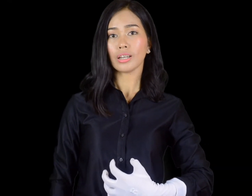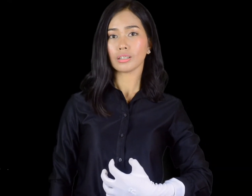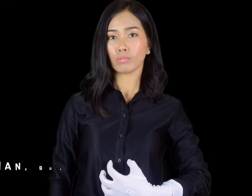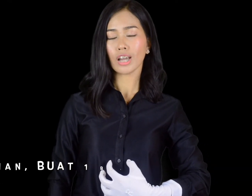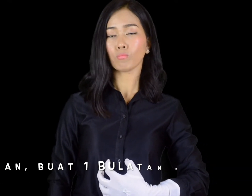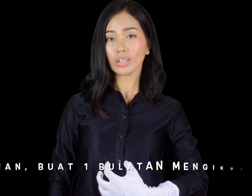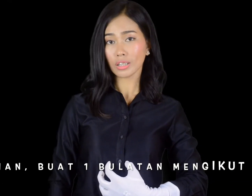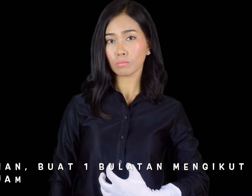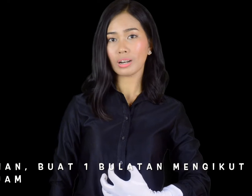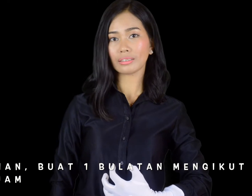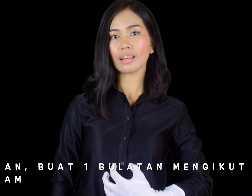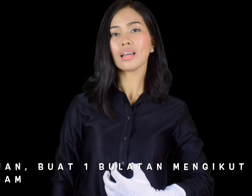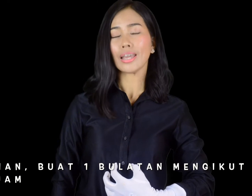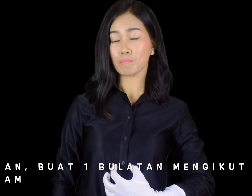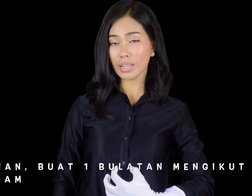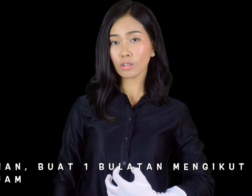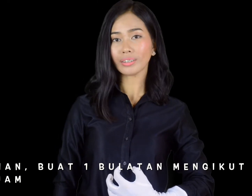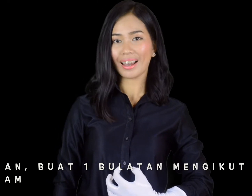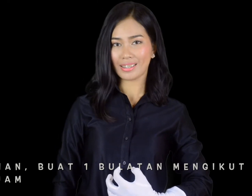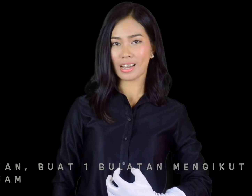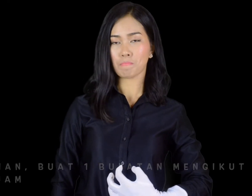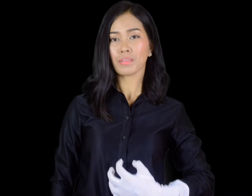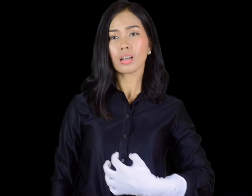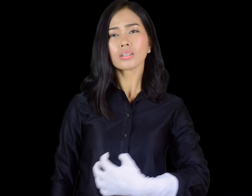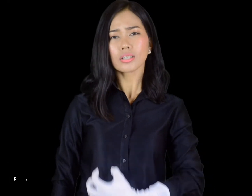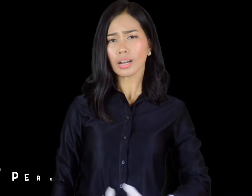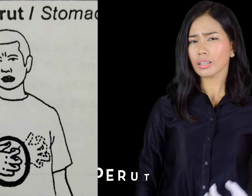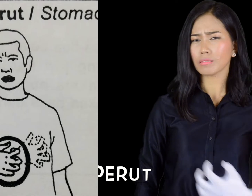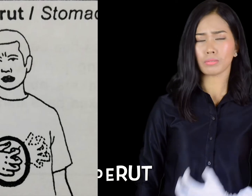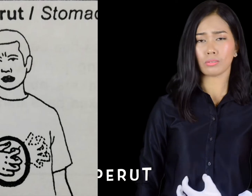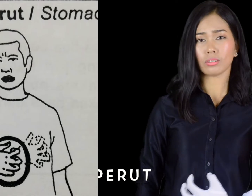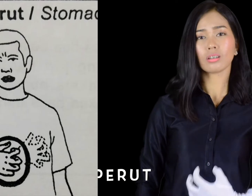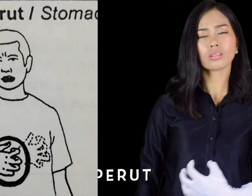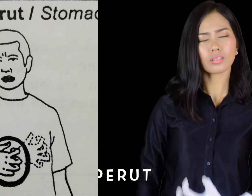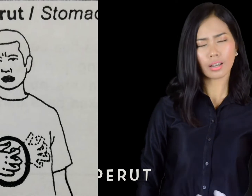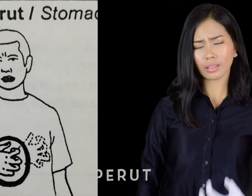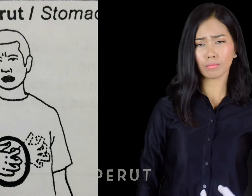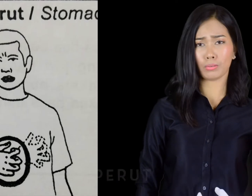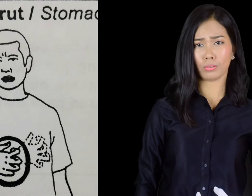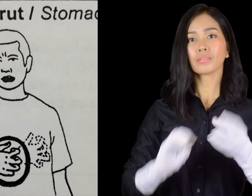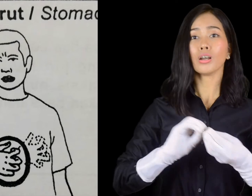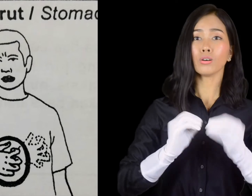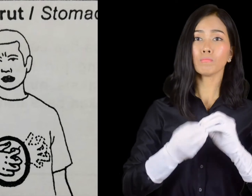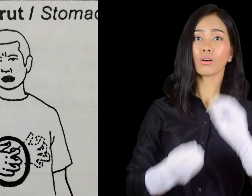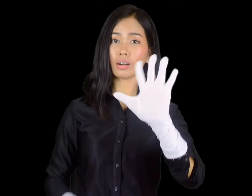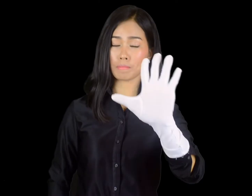kemudian buat satu bulatan, mengikut arah jam. Sakit perut. Sakit perut. Nomor 5,